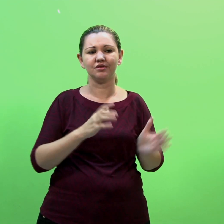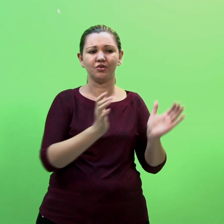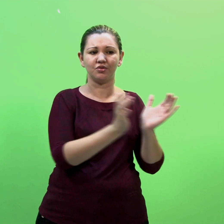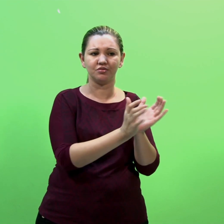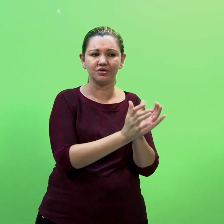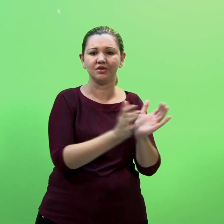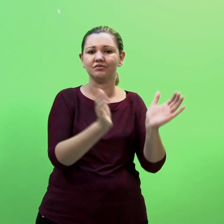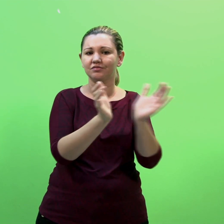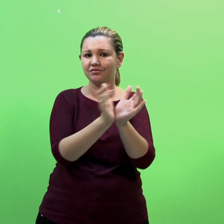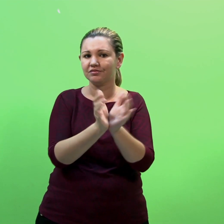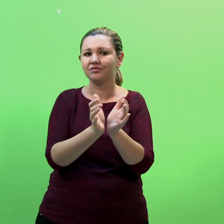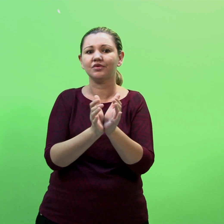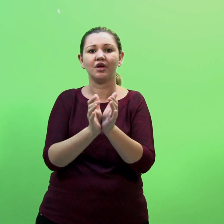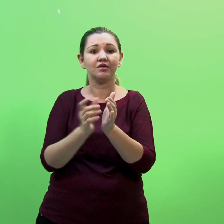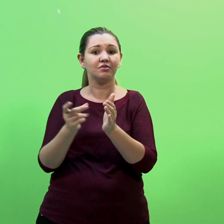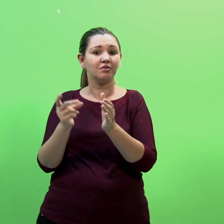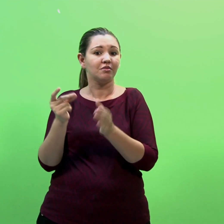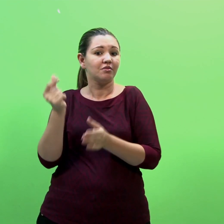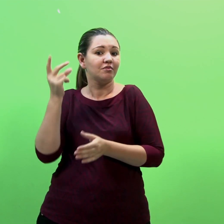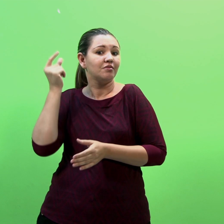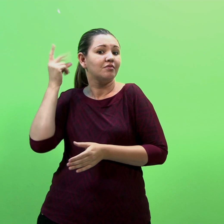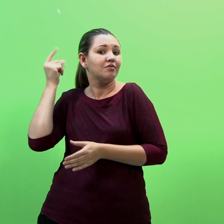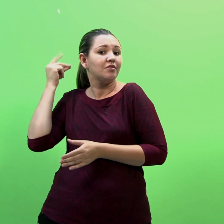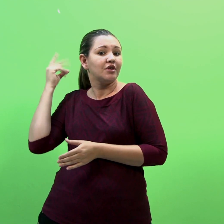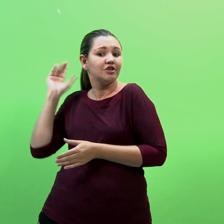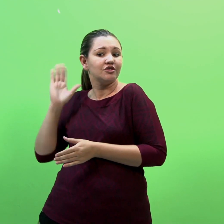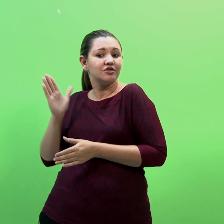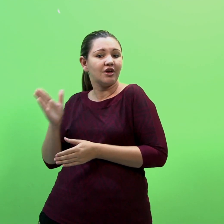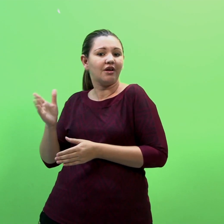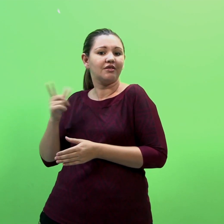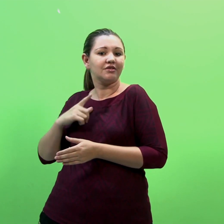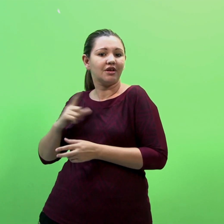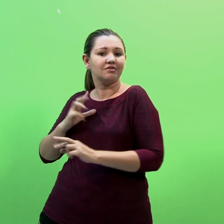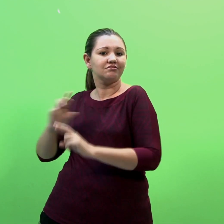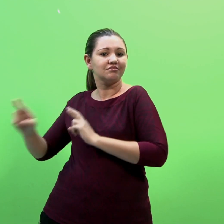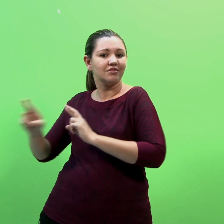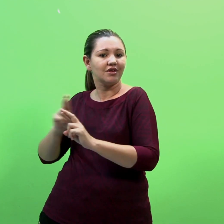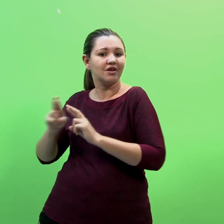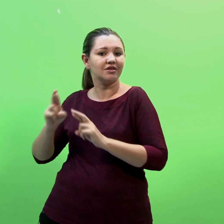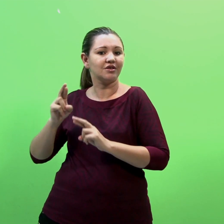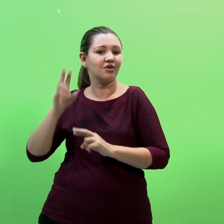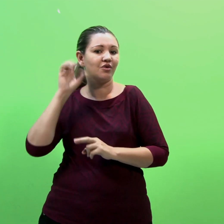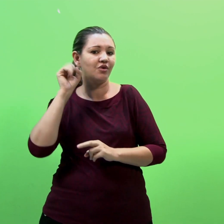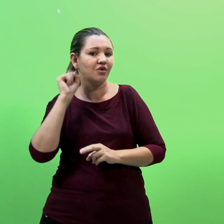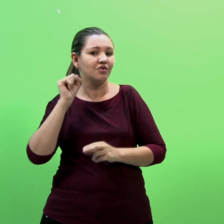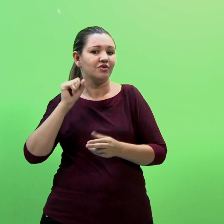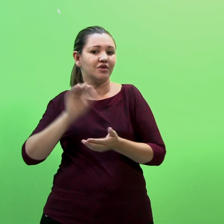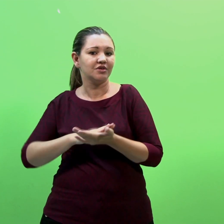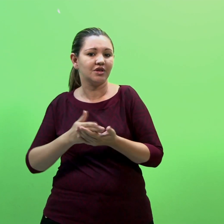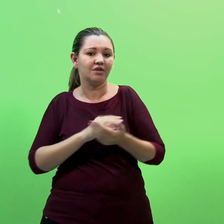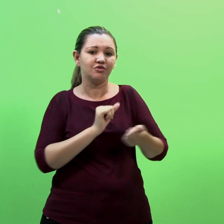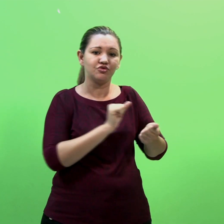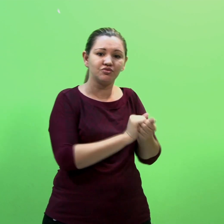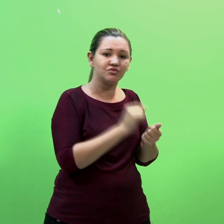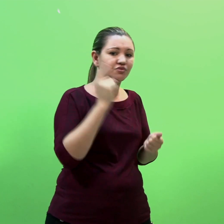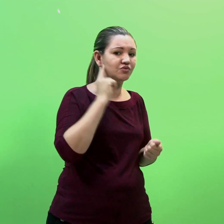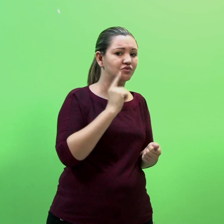presente nos primórdios de sua Constituição Vários autores apontam o fato de que os primeiros intérpretes de Libras